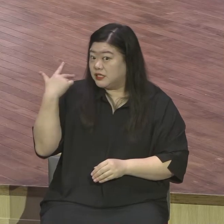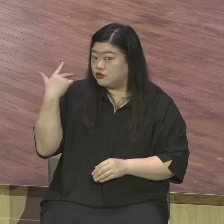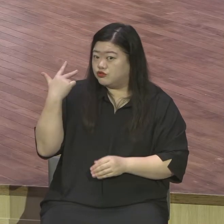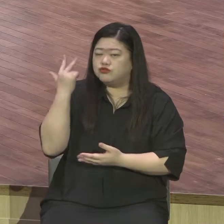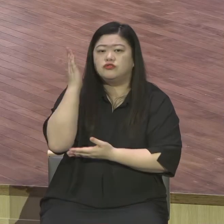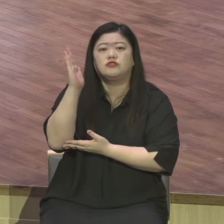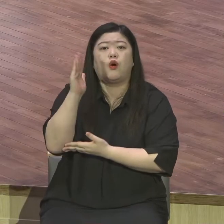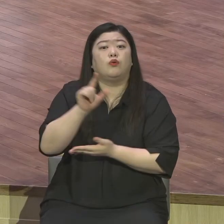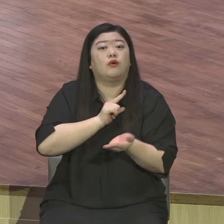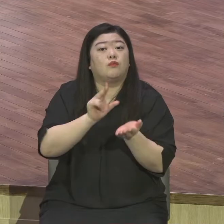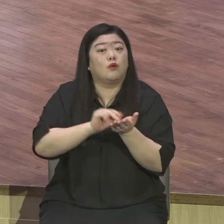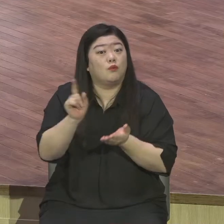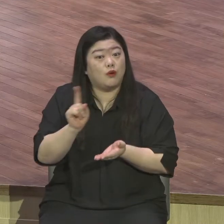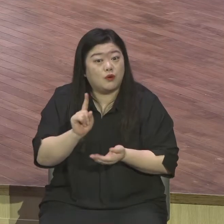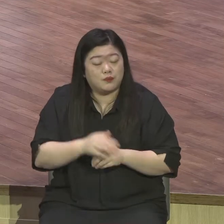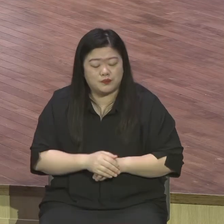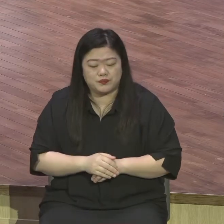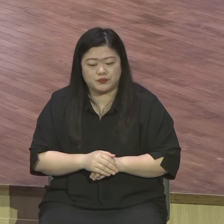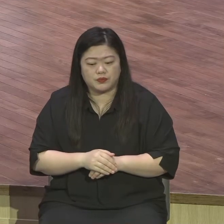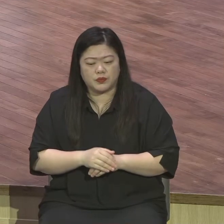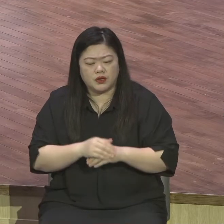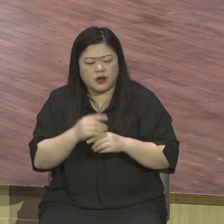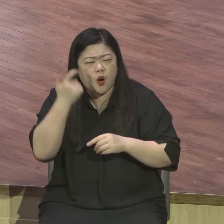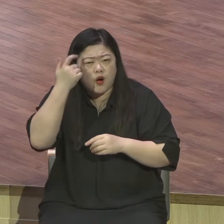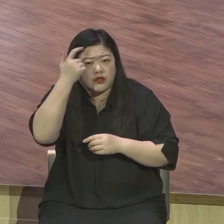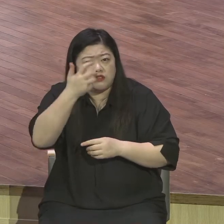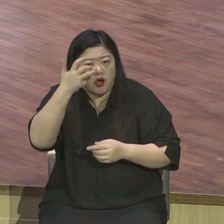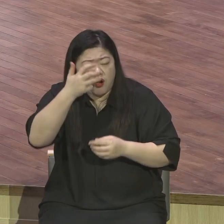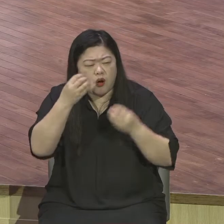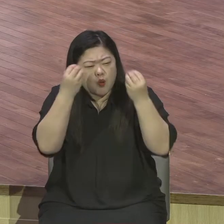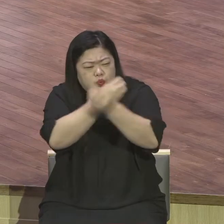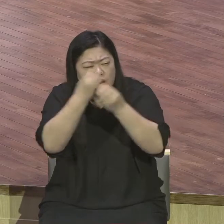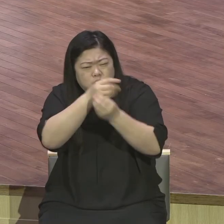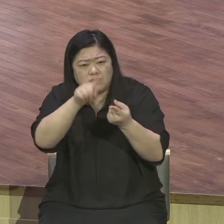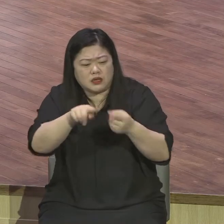살펴보았어요. 한 부자 청년이 가지고 있던 영생에 대한 오해.